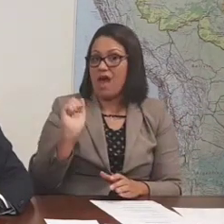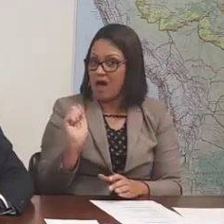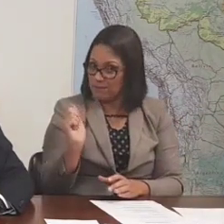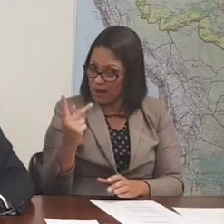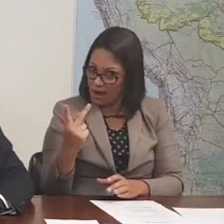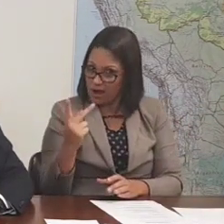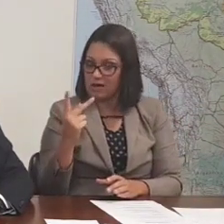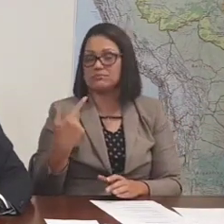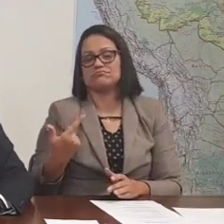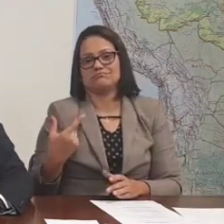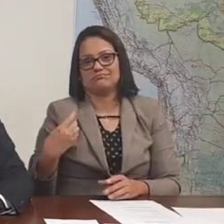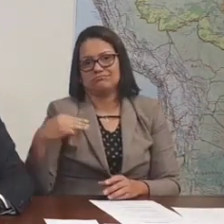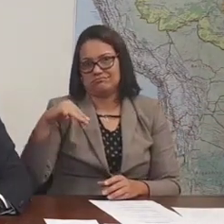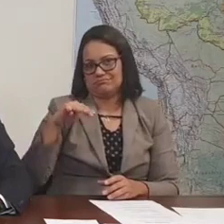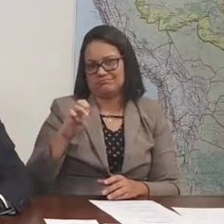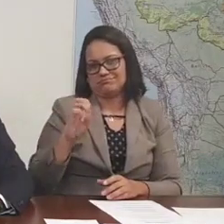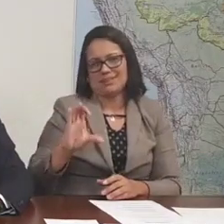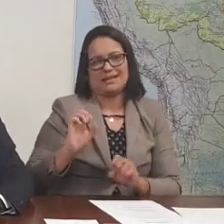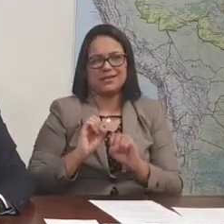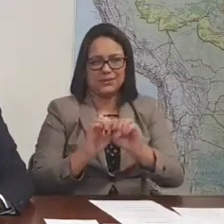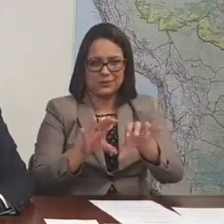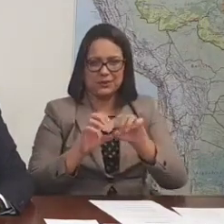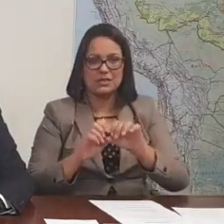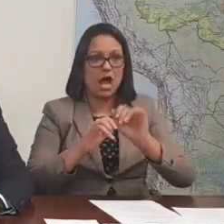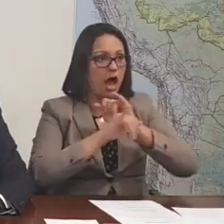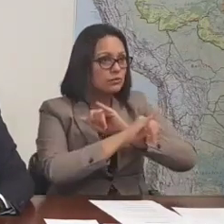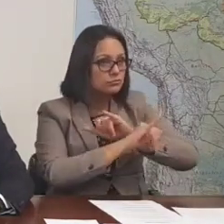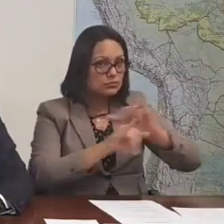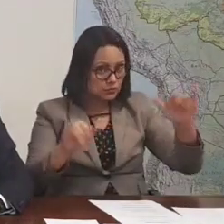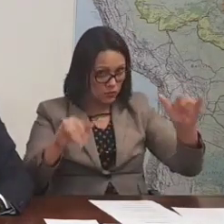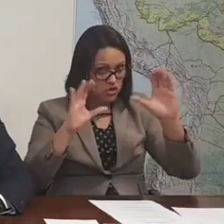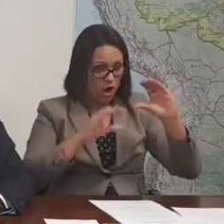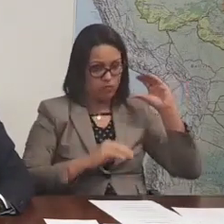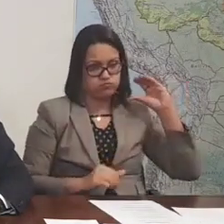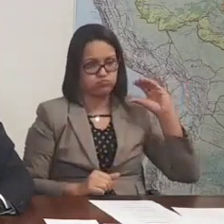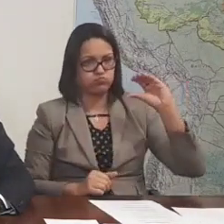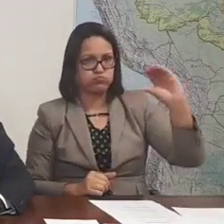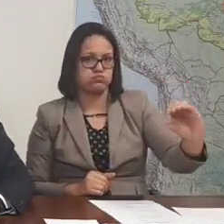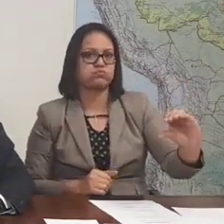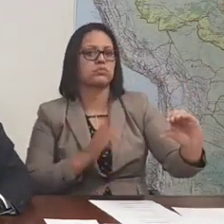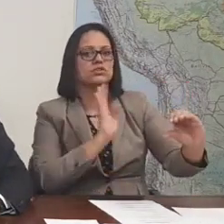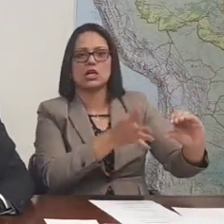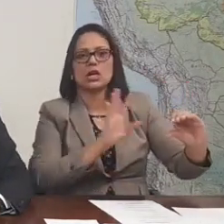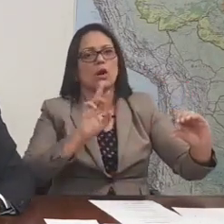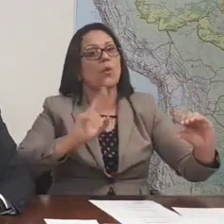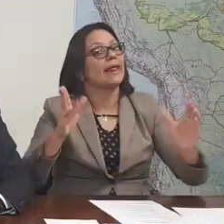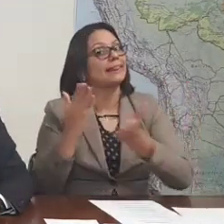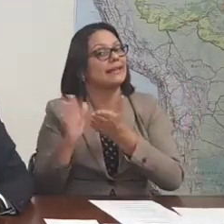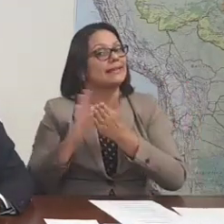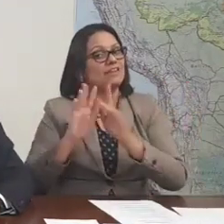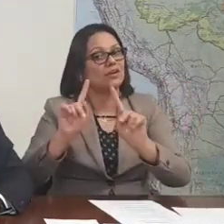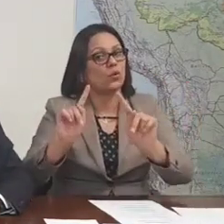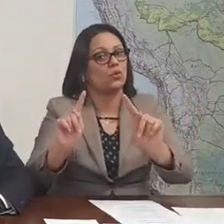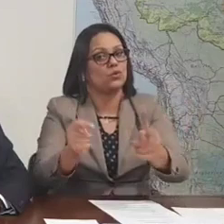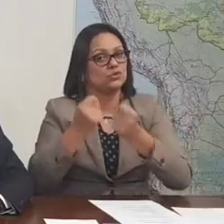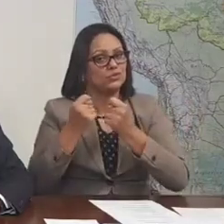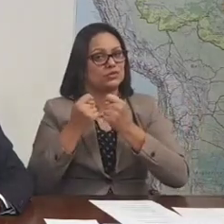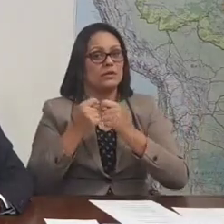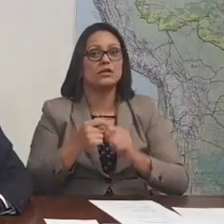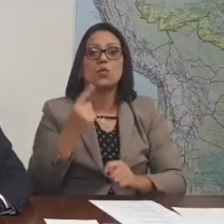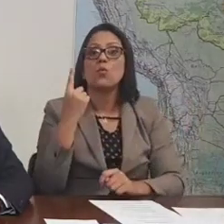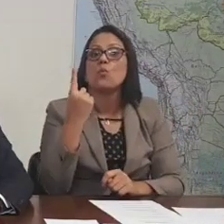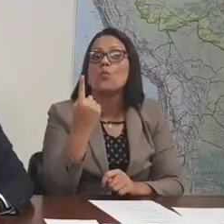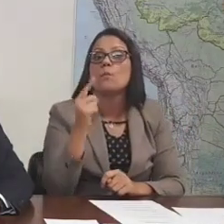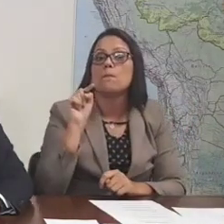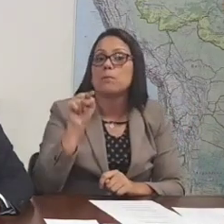um novo des... Lá foi... Nós não mandamos recursos para lá, não tem nada a com o contingenciamento não. No dia de hoje 1,6